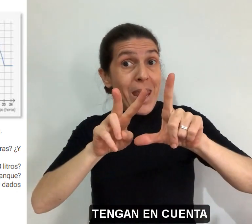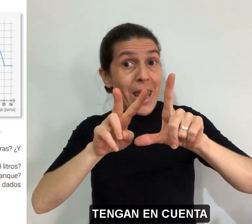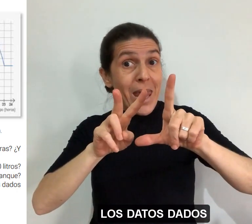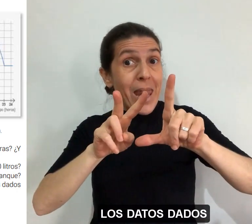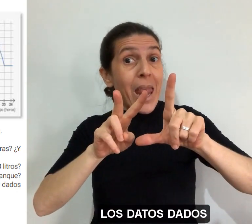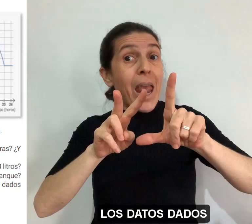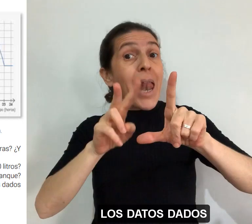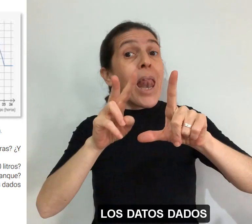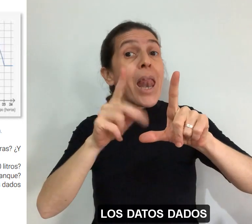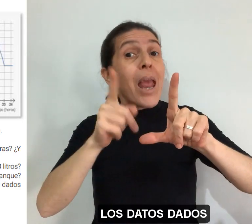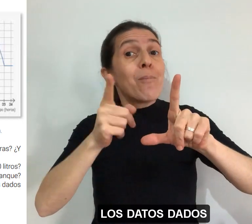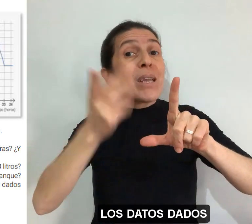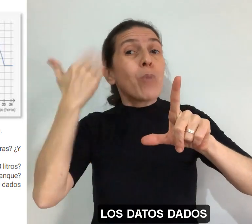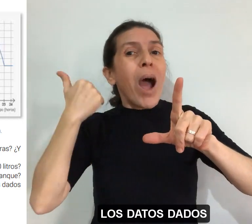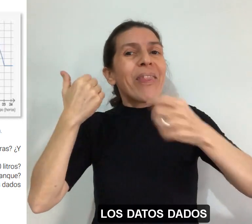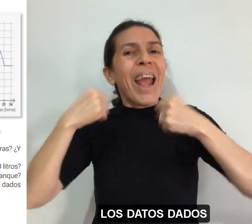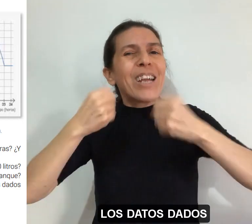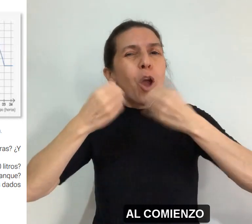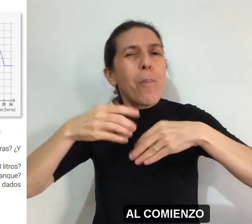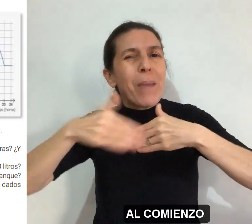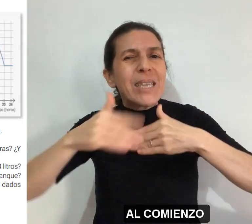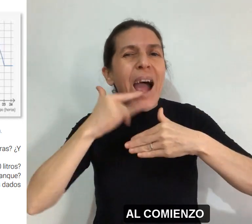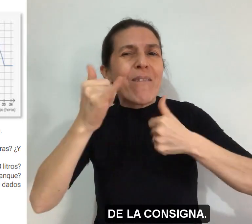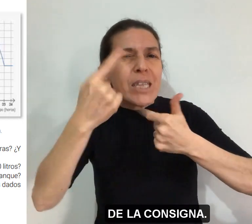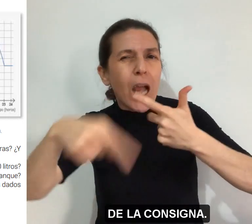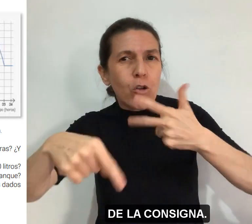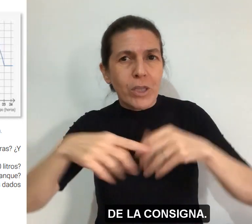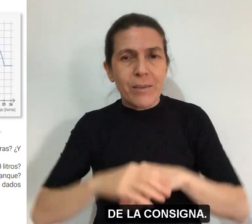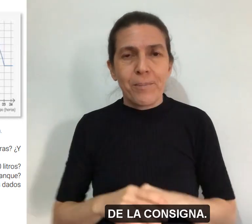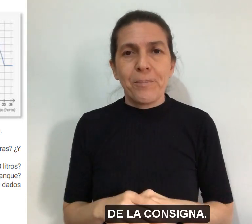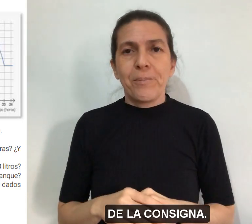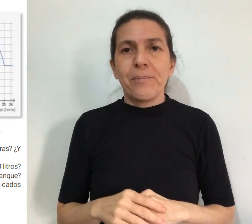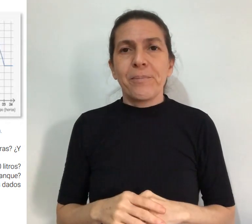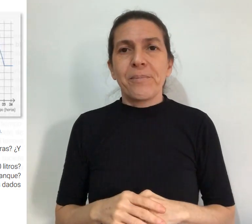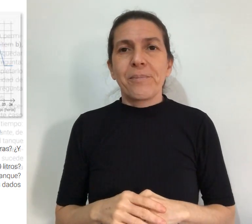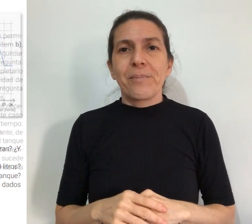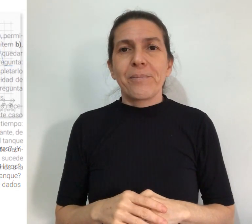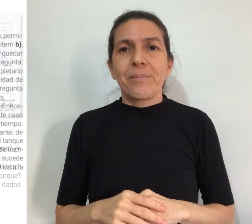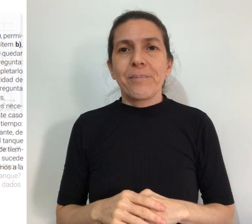cuenta los datos dados al comienzo de la consina